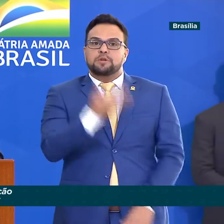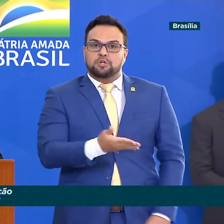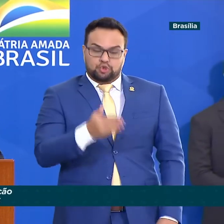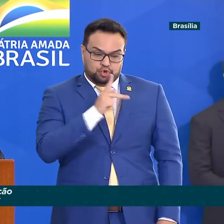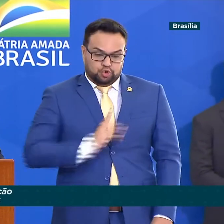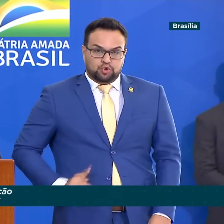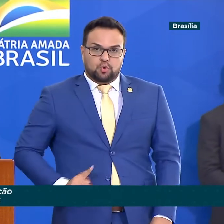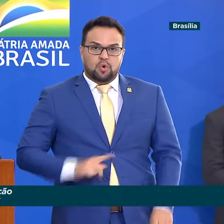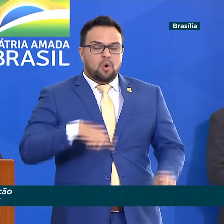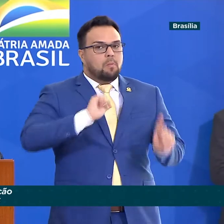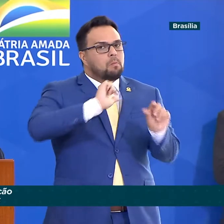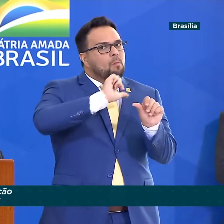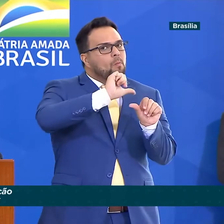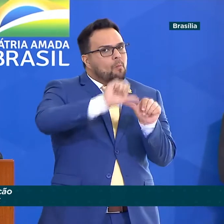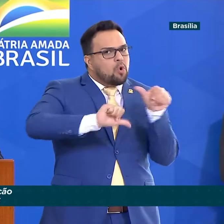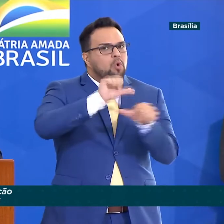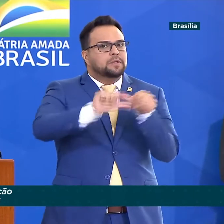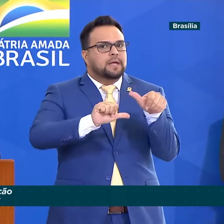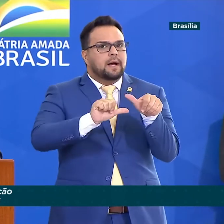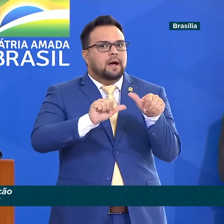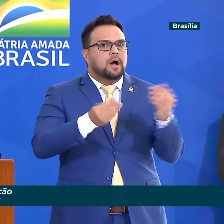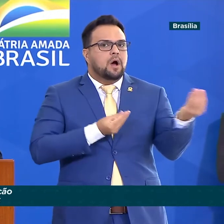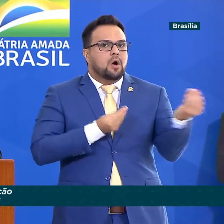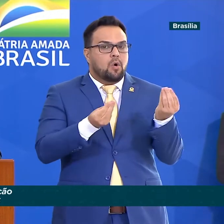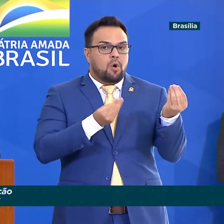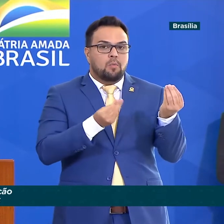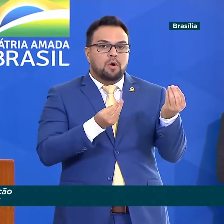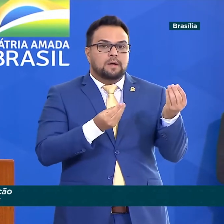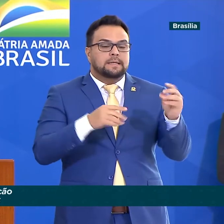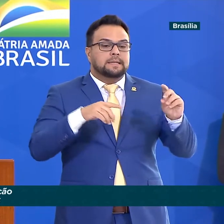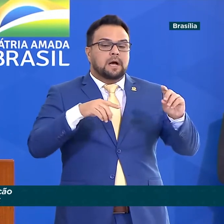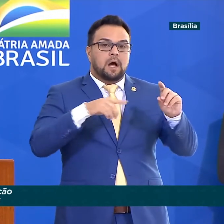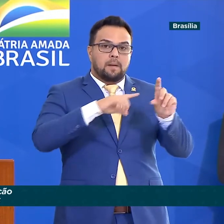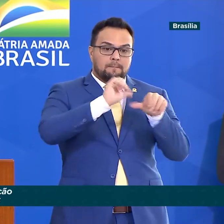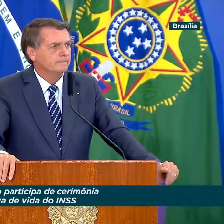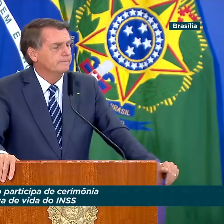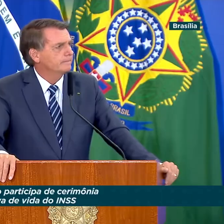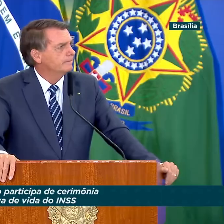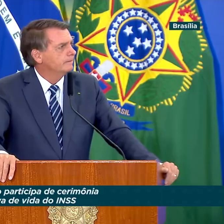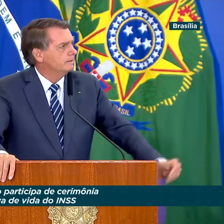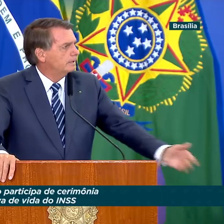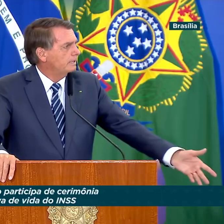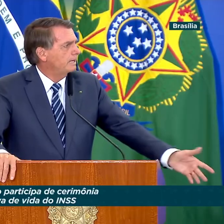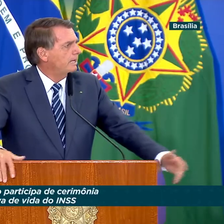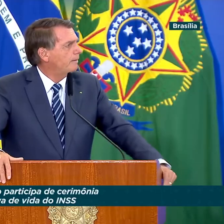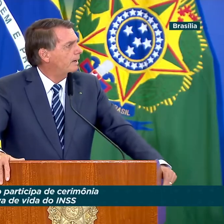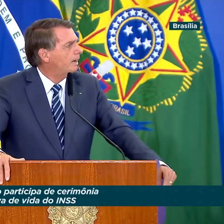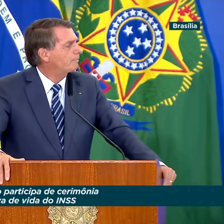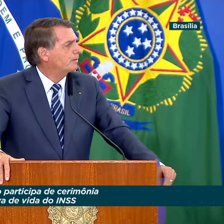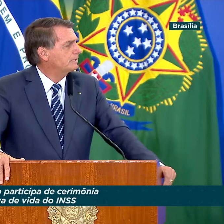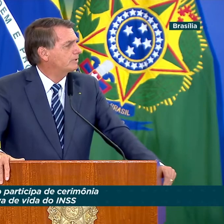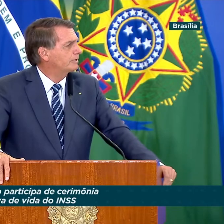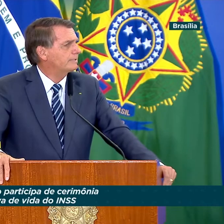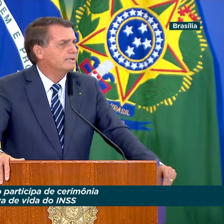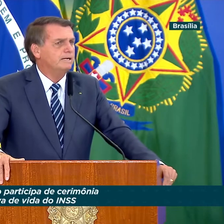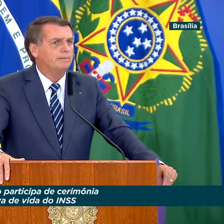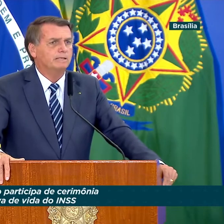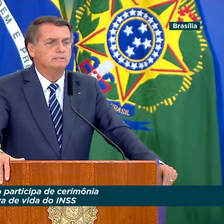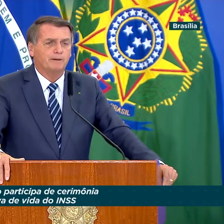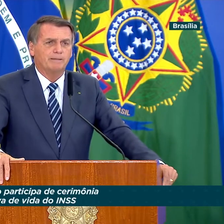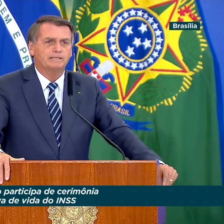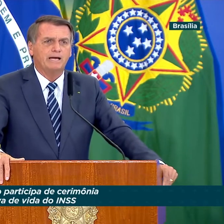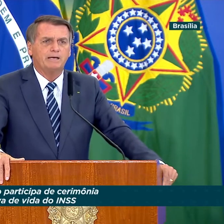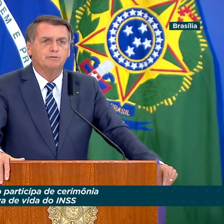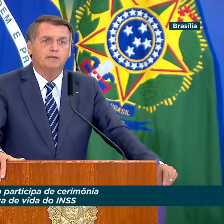do INSS por meio de conta corrente, poupança ou cartão magnético. O procedimento serve para evitar fraudes